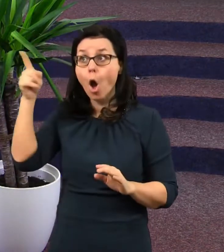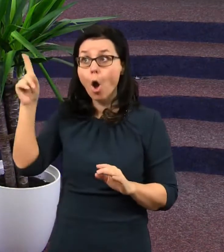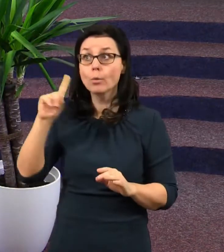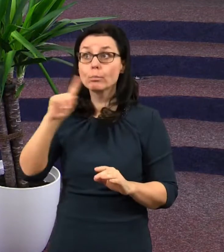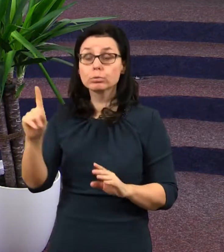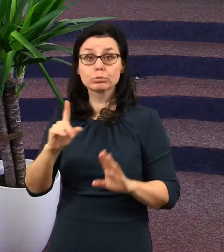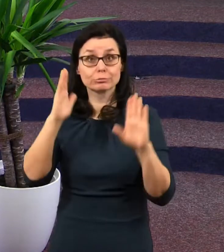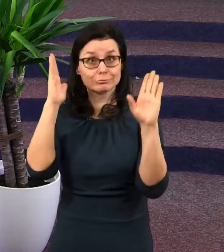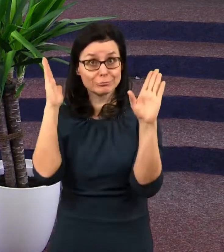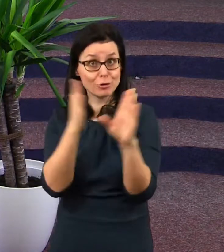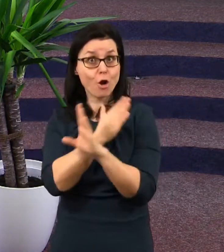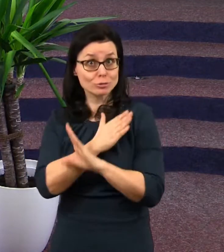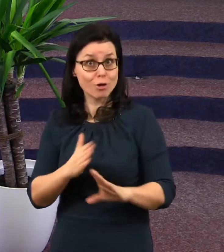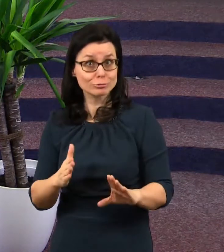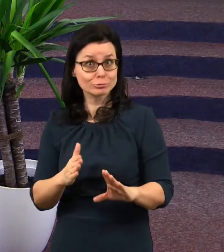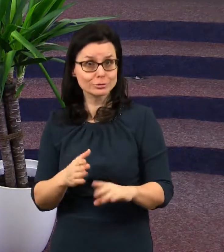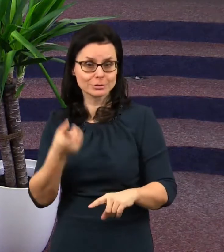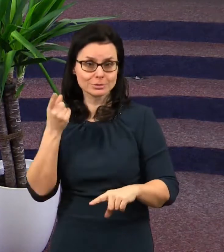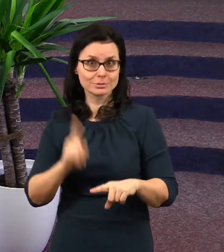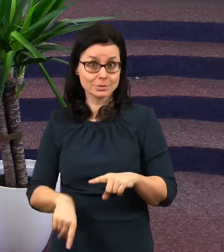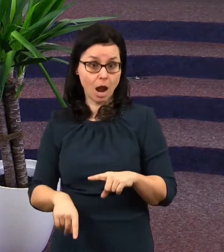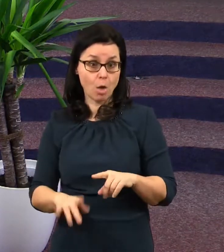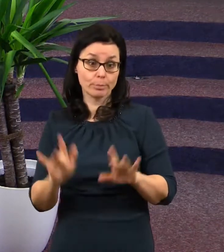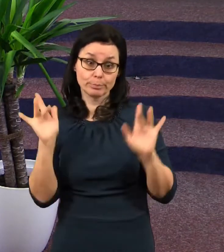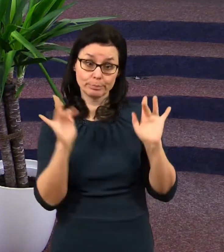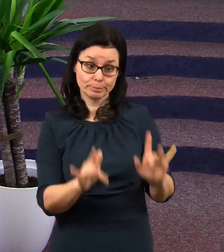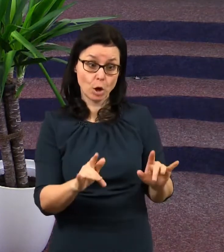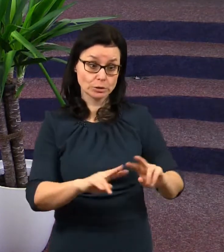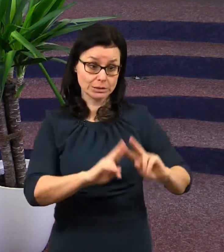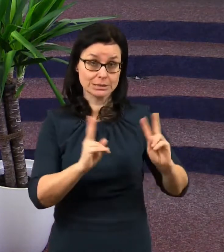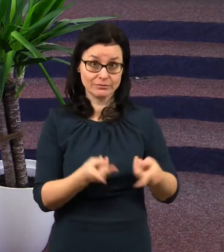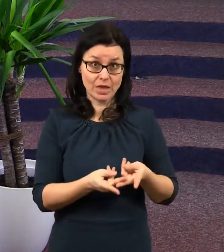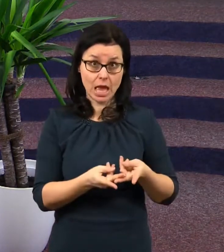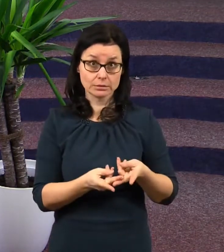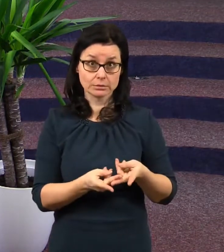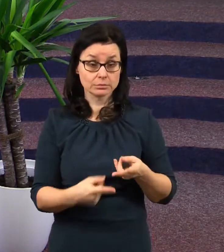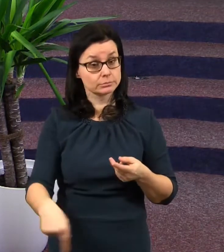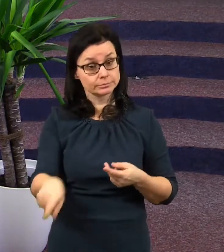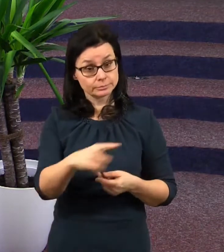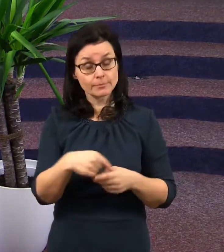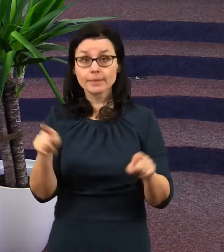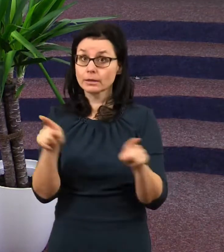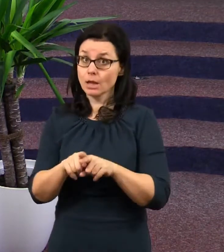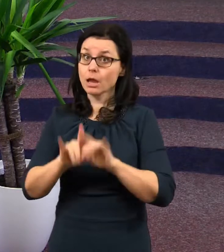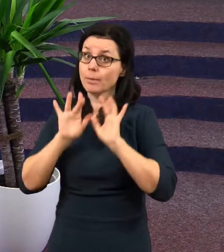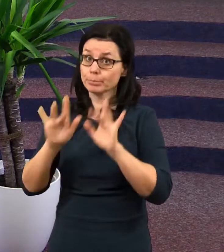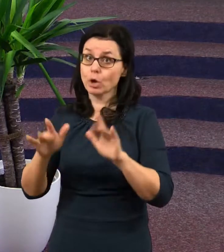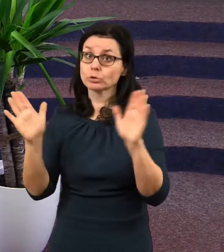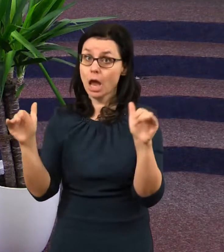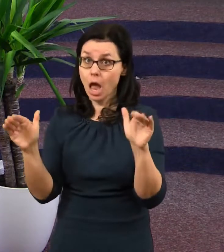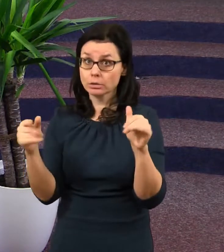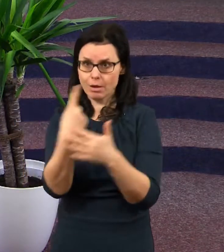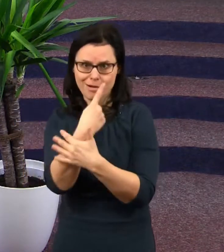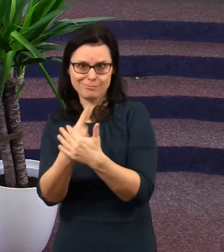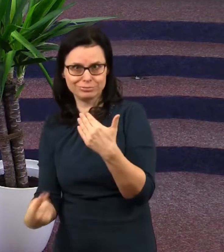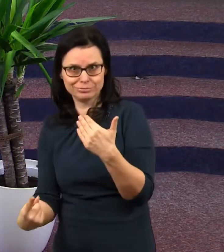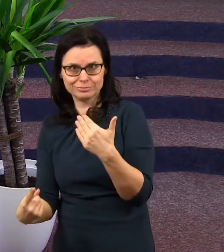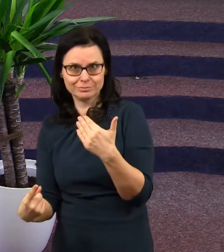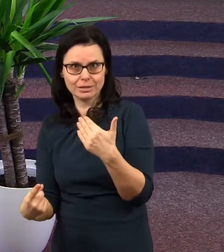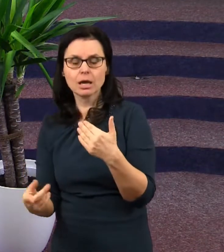které padly na tento svět, i na anděli, byly správné,